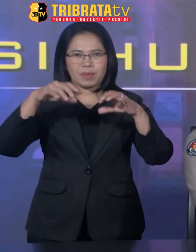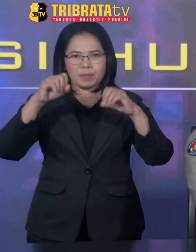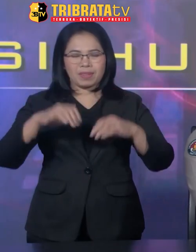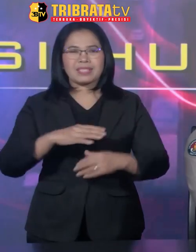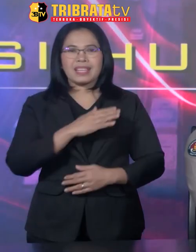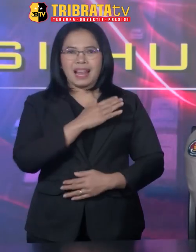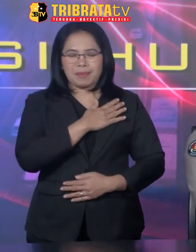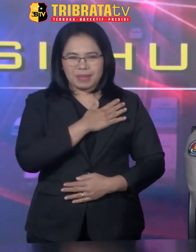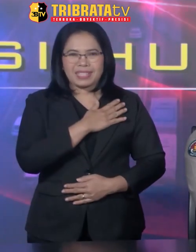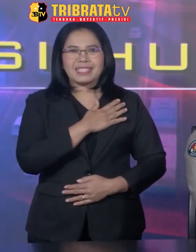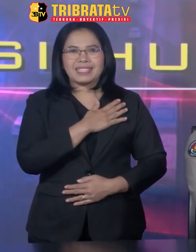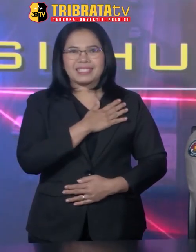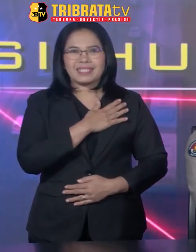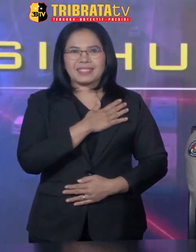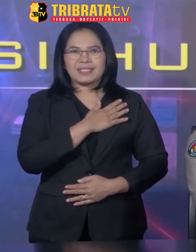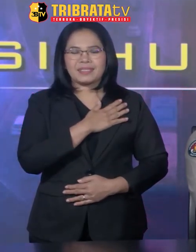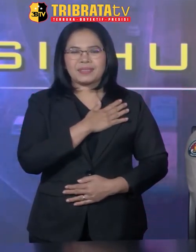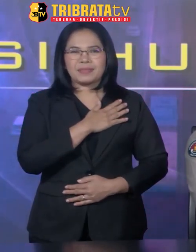Salam presisi.